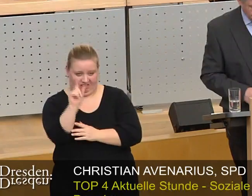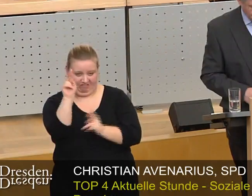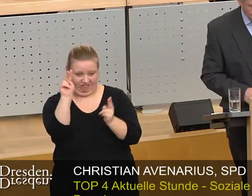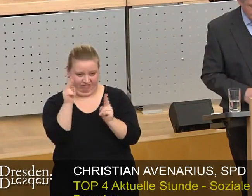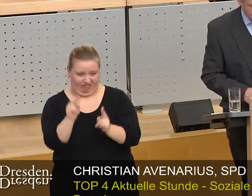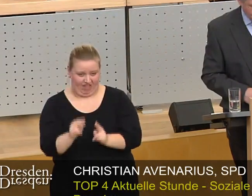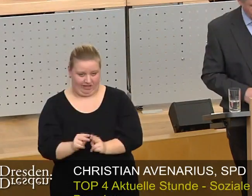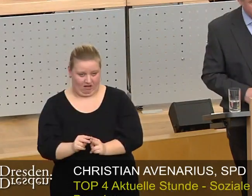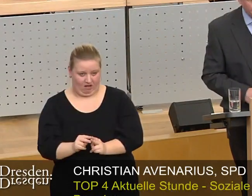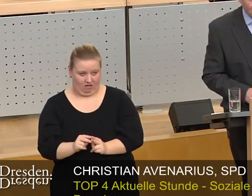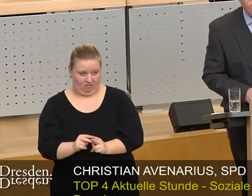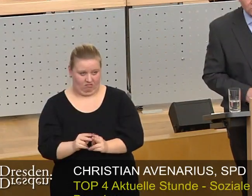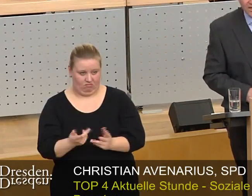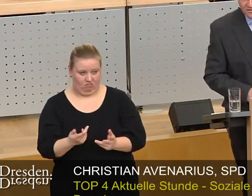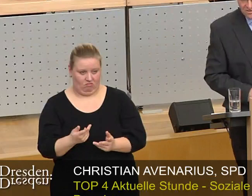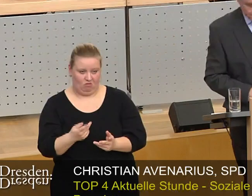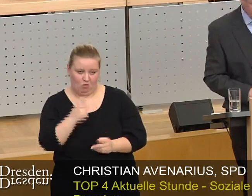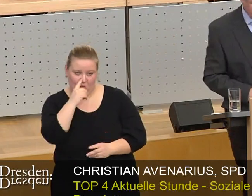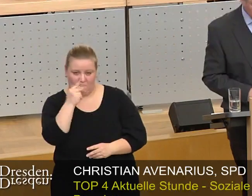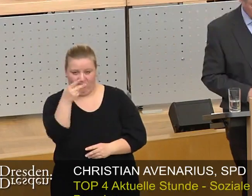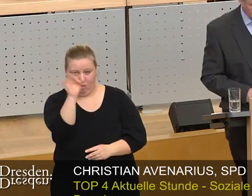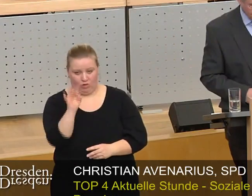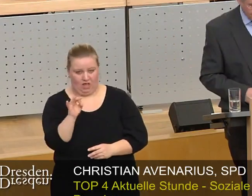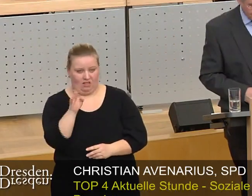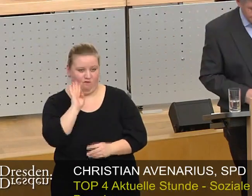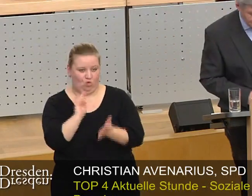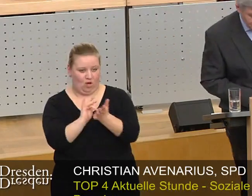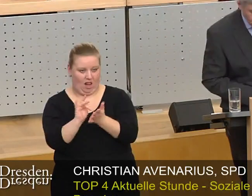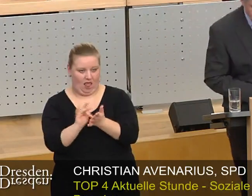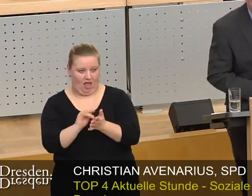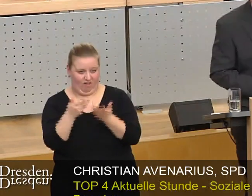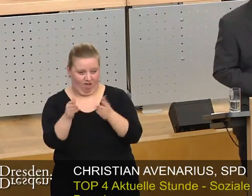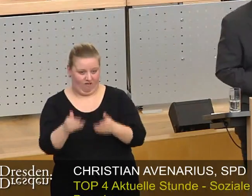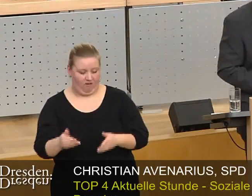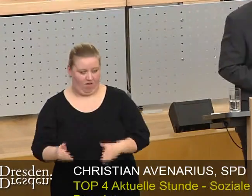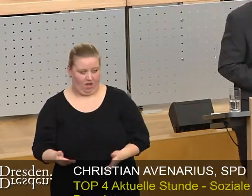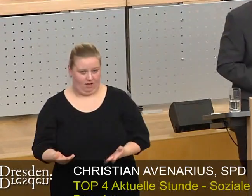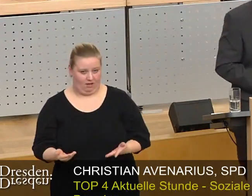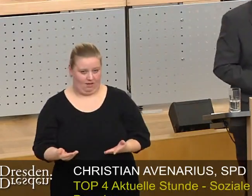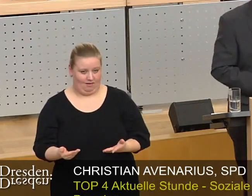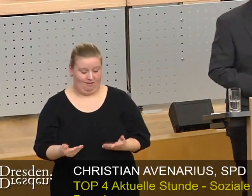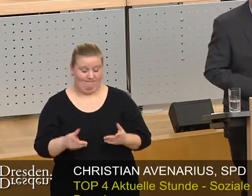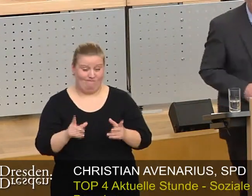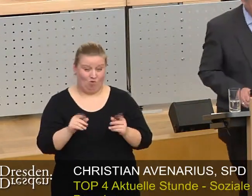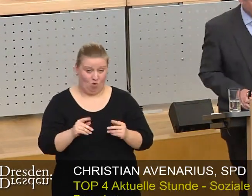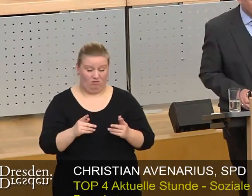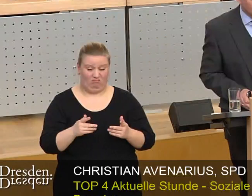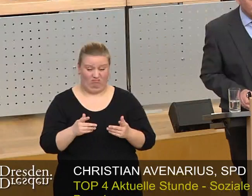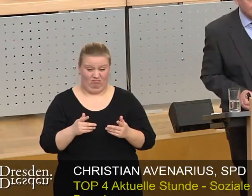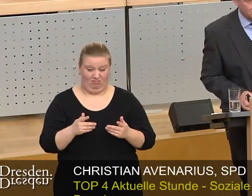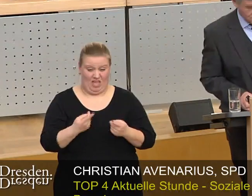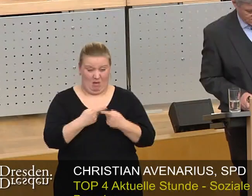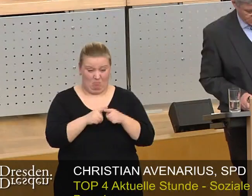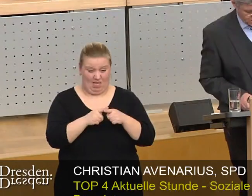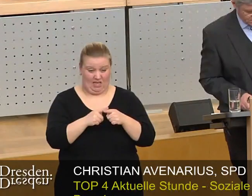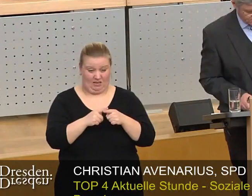der sich inzwischen auf nur etwa 2 % beläuft. Dies hat wiederum zu einem dramatischen Anstieg des